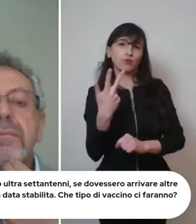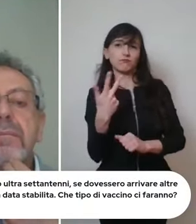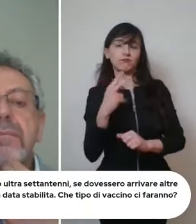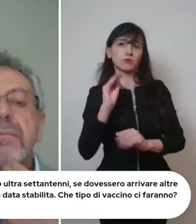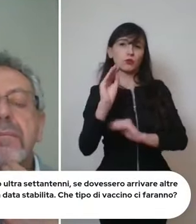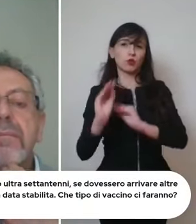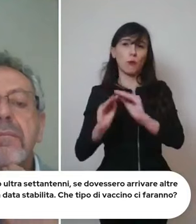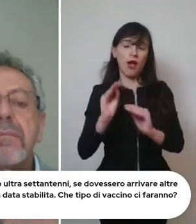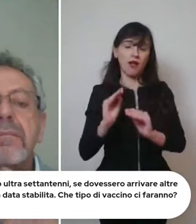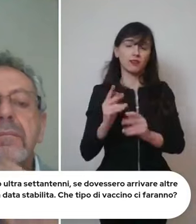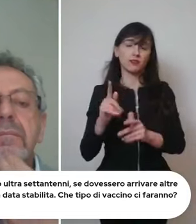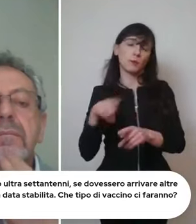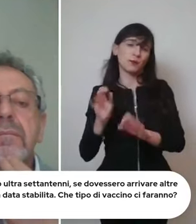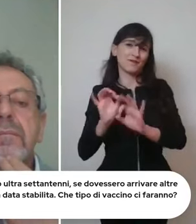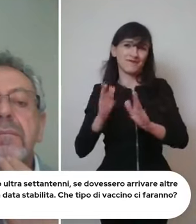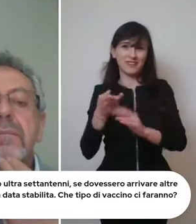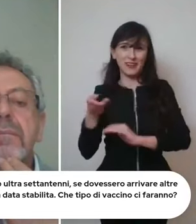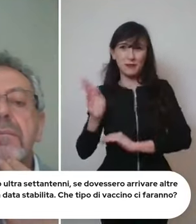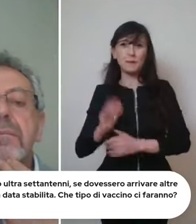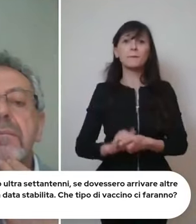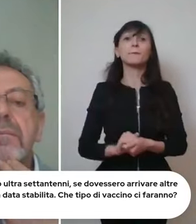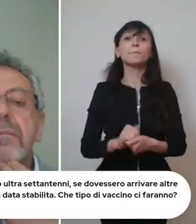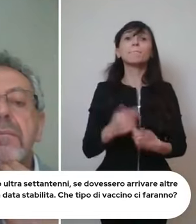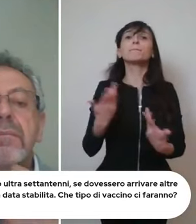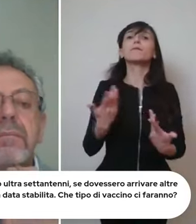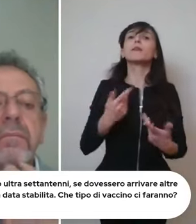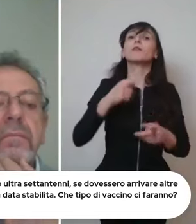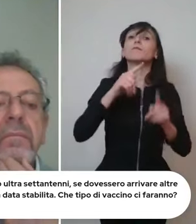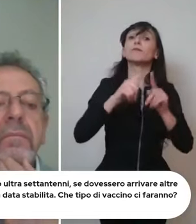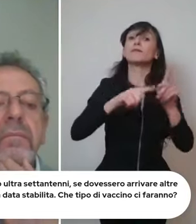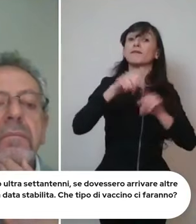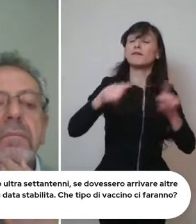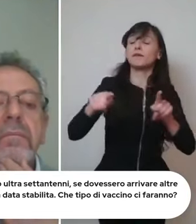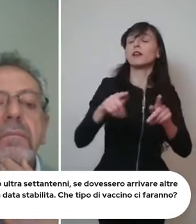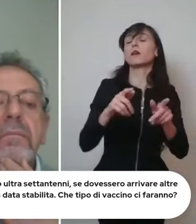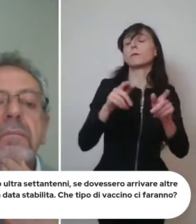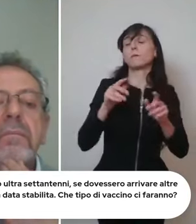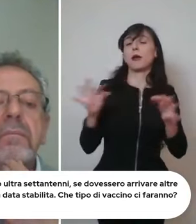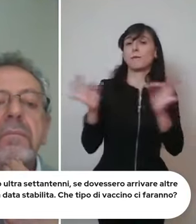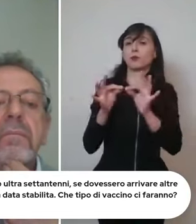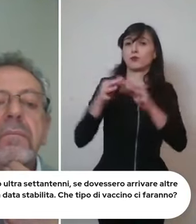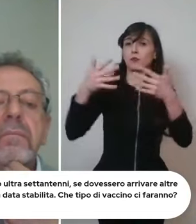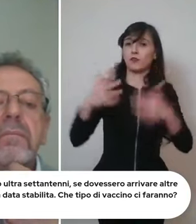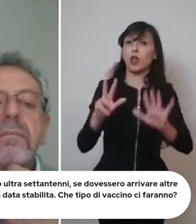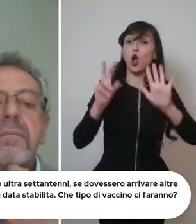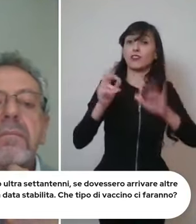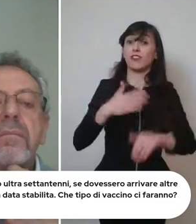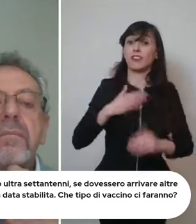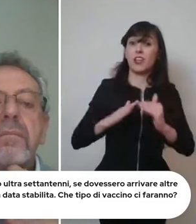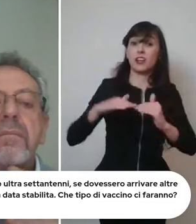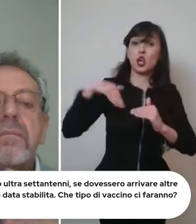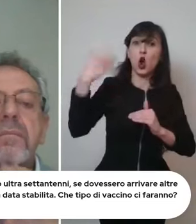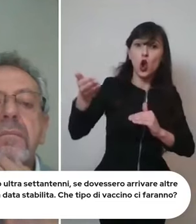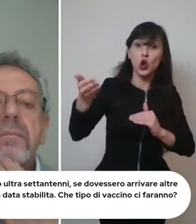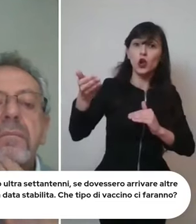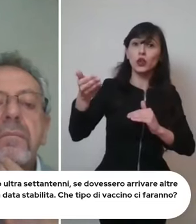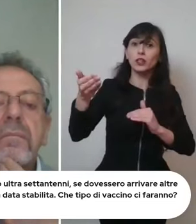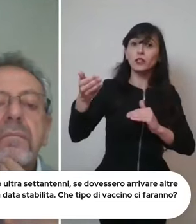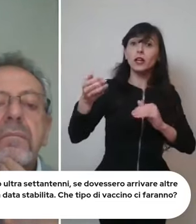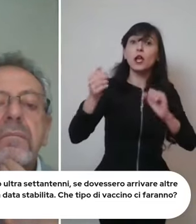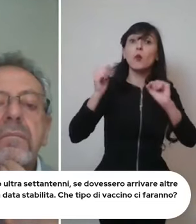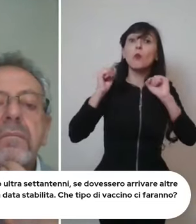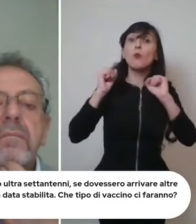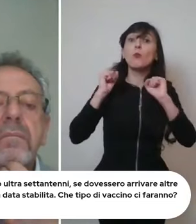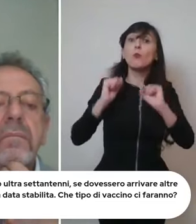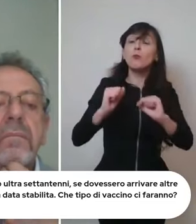coloro che hanno già un appuntamento e sono ultra settantenni se dovessero arrivare altre dosi potrebbero ricevere il vaccino prima della data stabilita